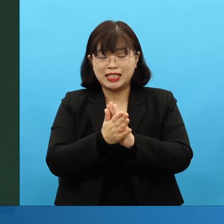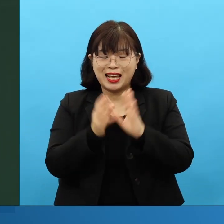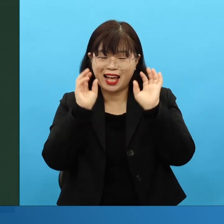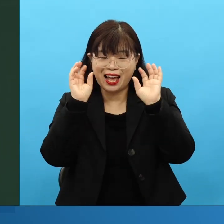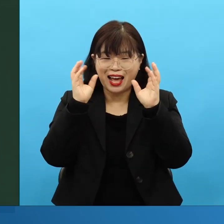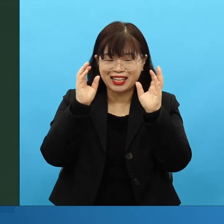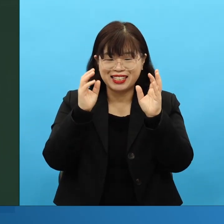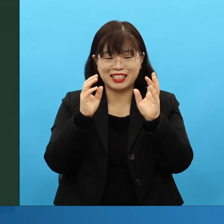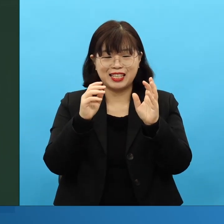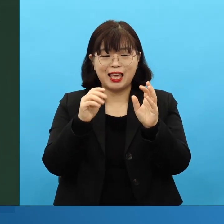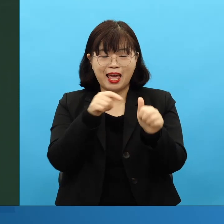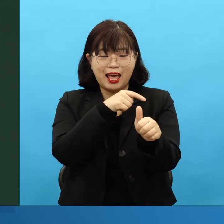살리고, 다 살려야 됩니다.